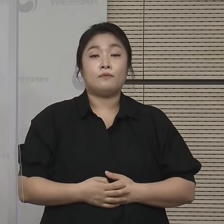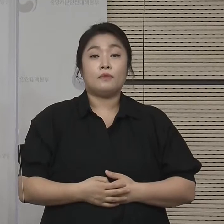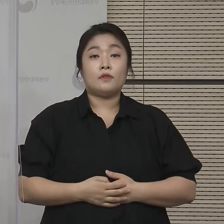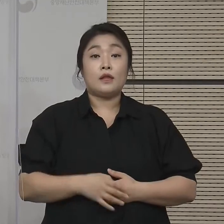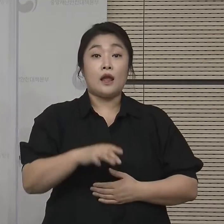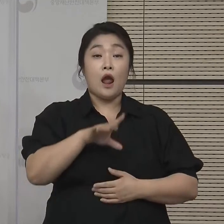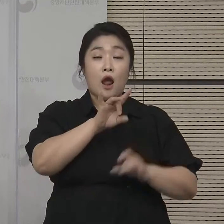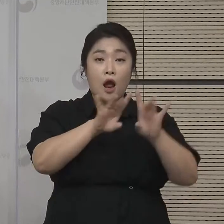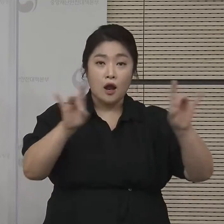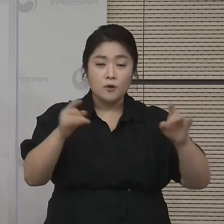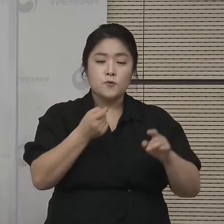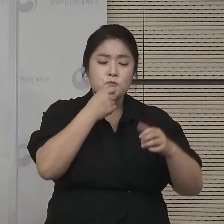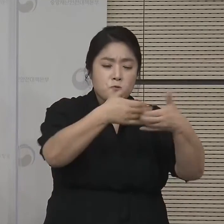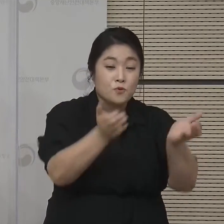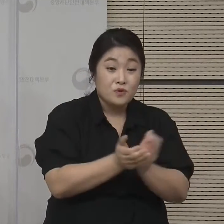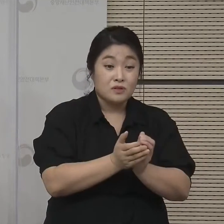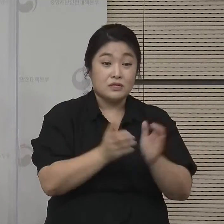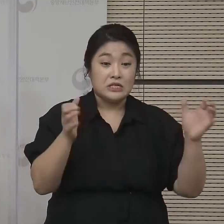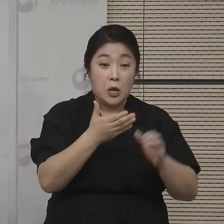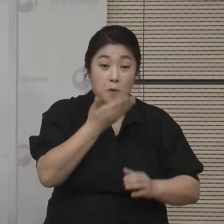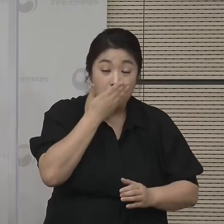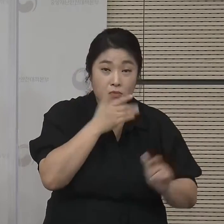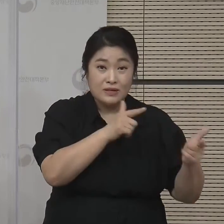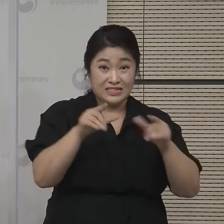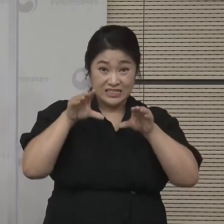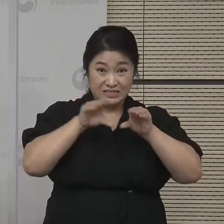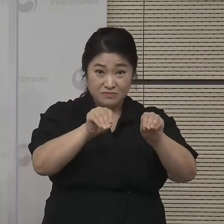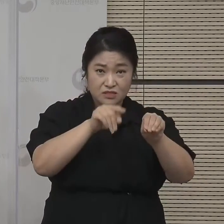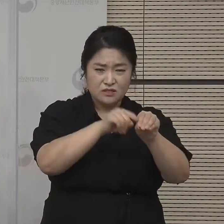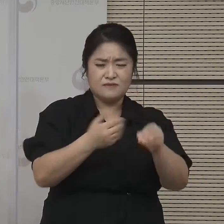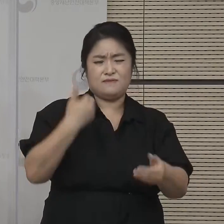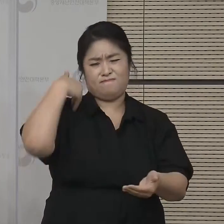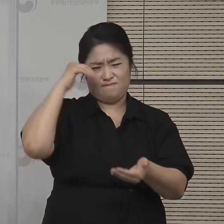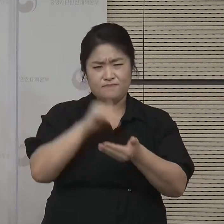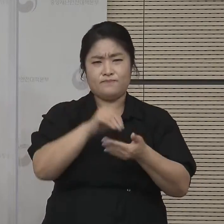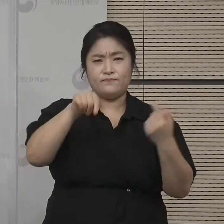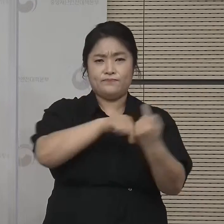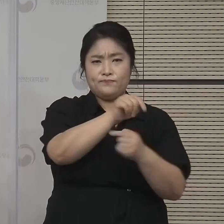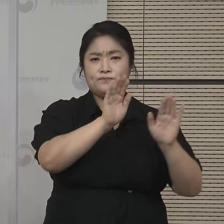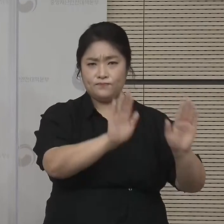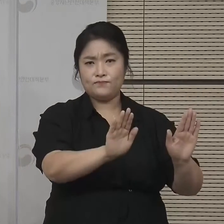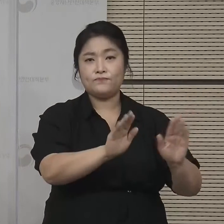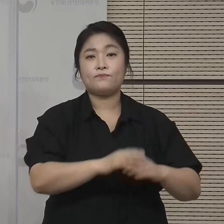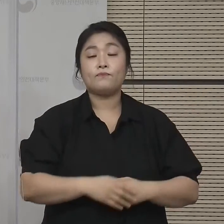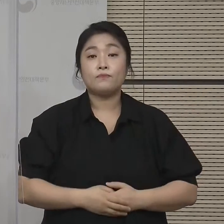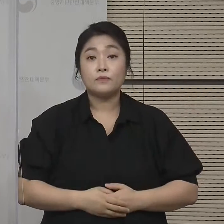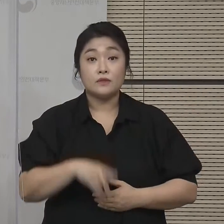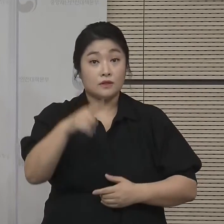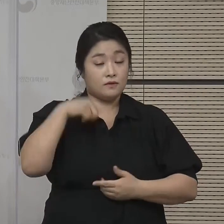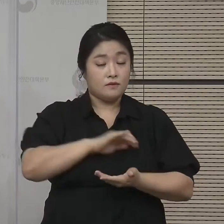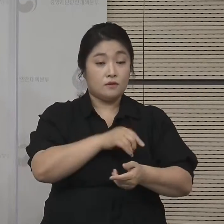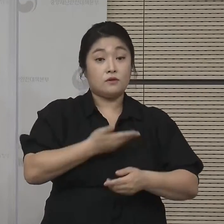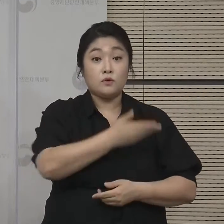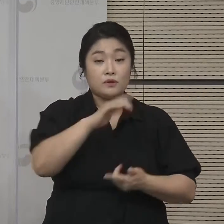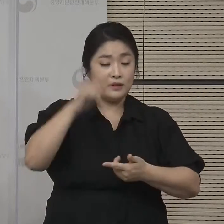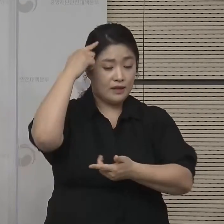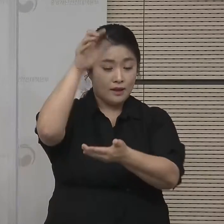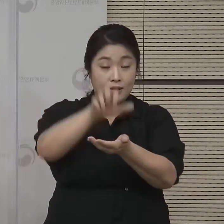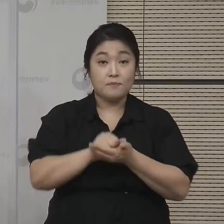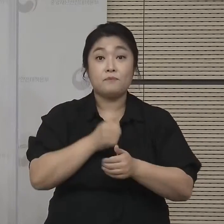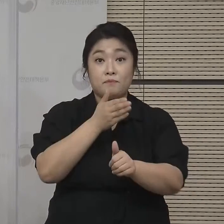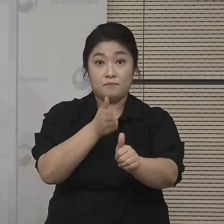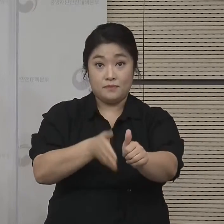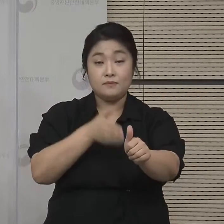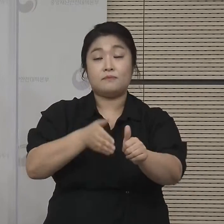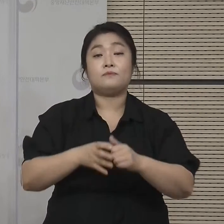각종 소그룹과 식사 모임 등의 금지는 그대로 유지가 됩니다. 이 점도 널리 참고해 주시길 바라겠습니다.